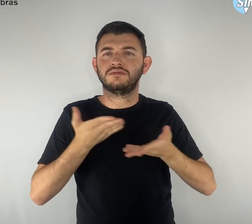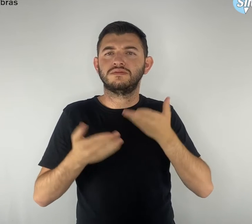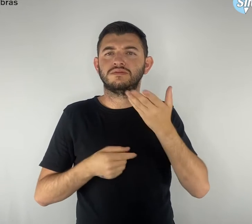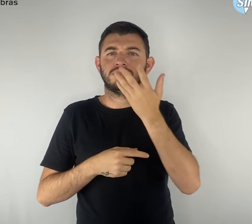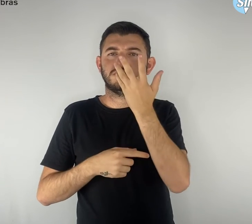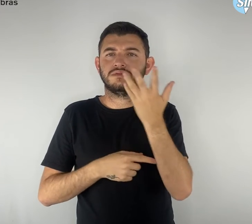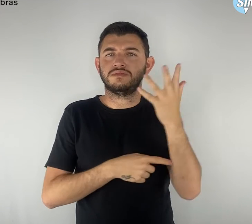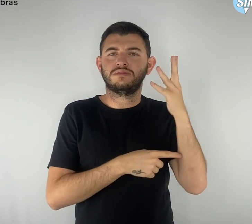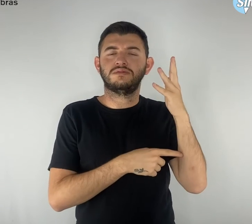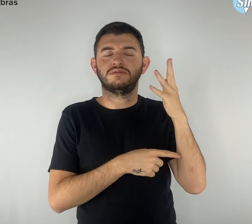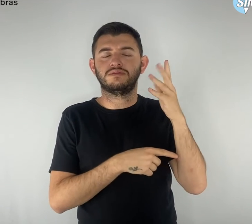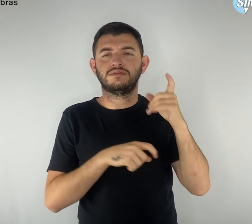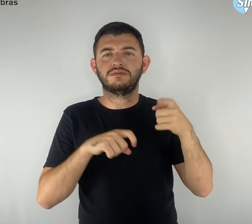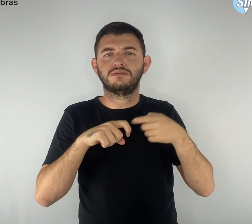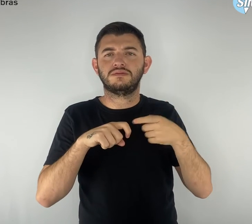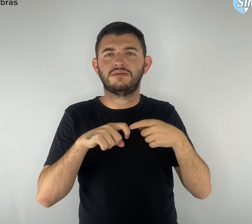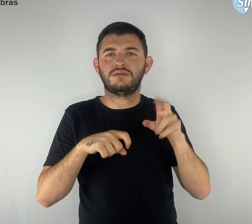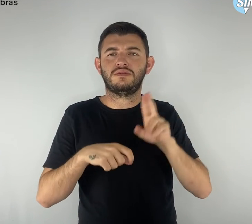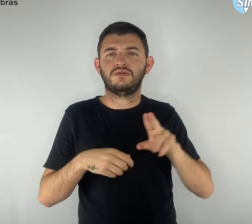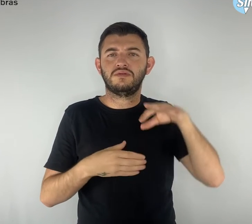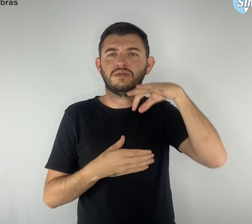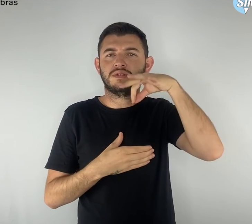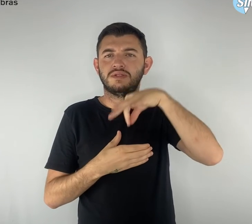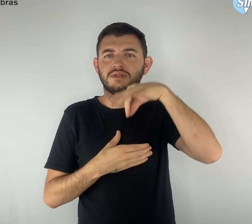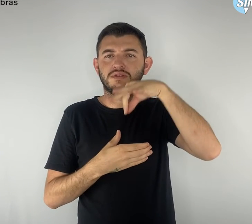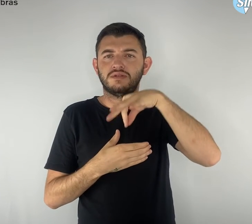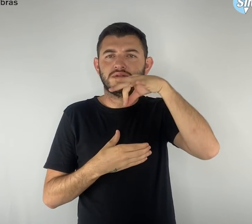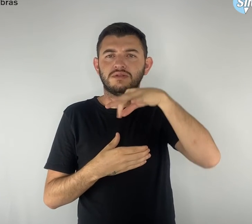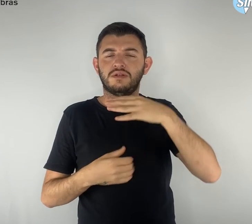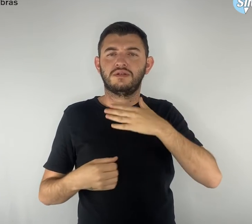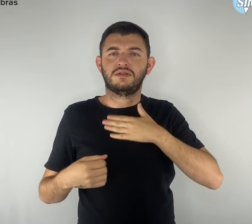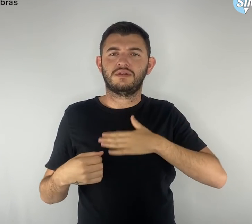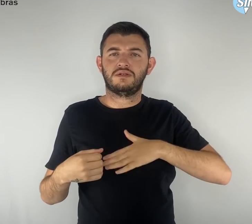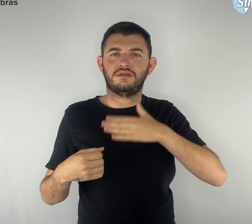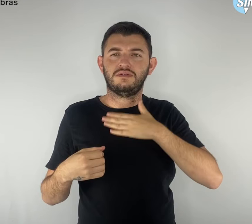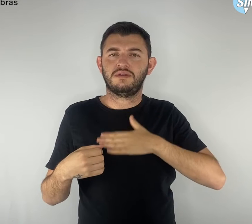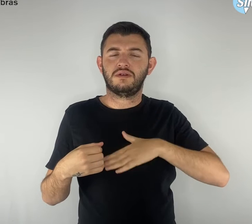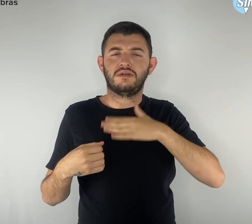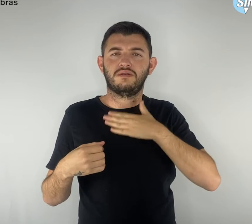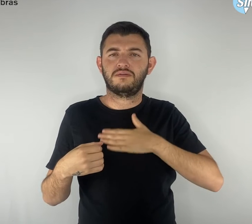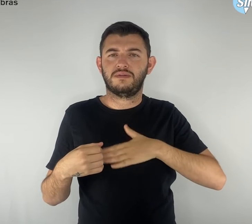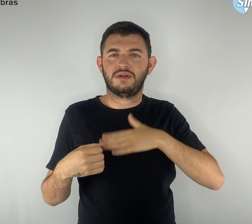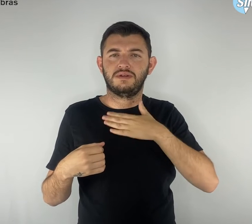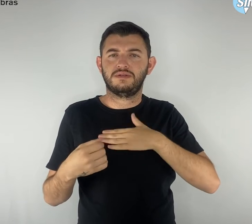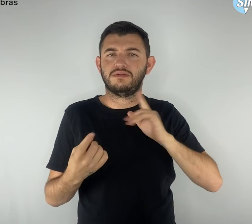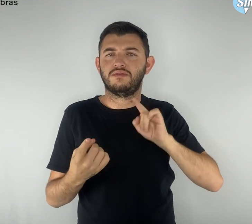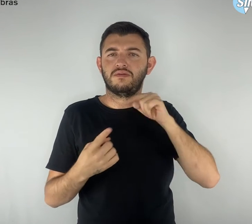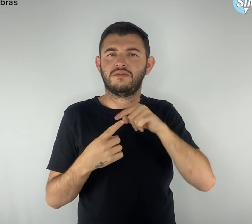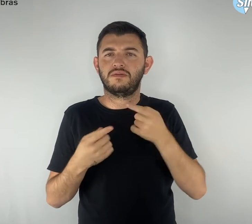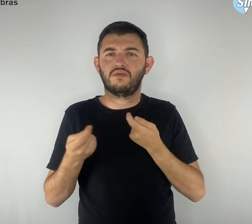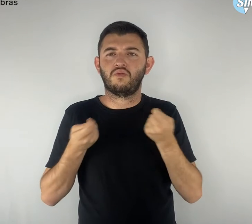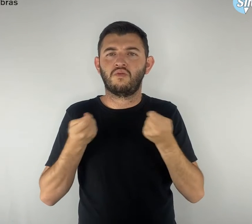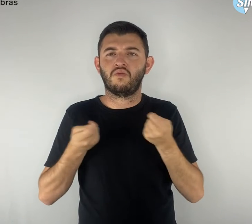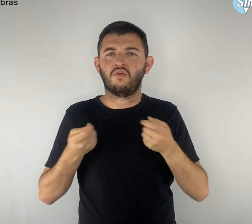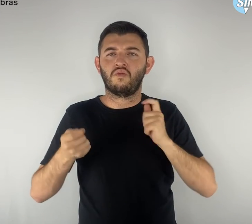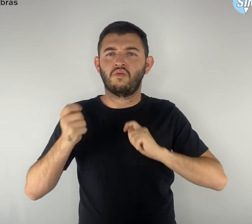usos em chás calmantes, contra ansiedade e etc. Nas oficinas, os